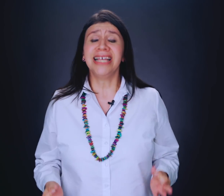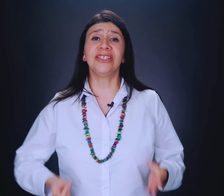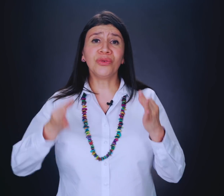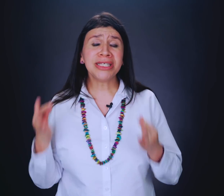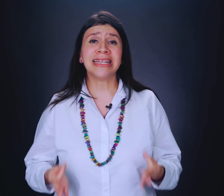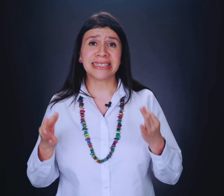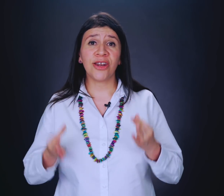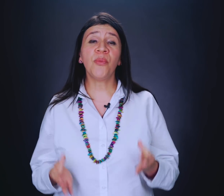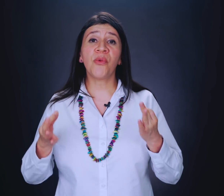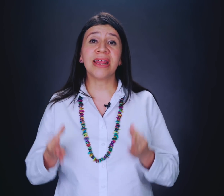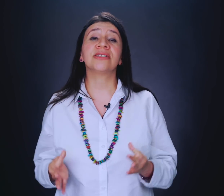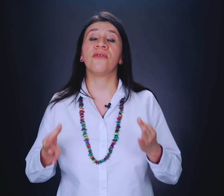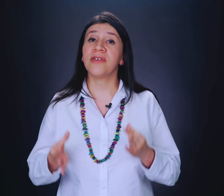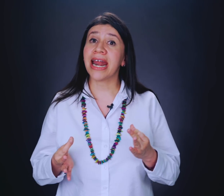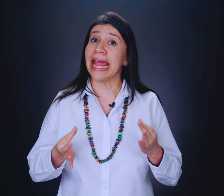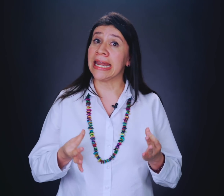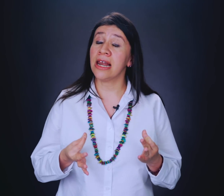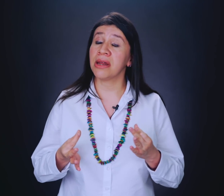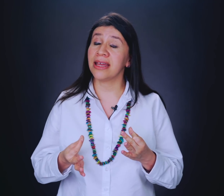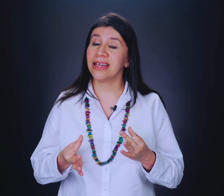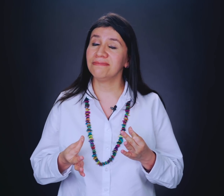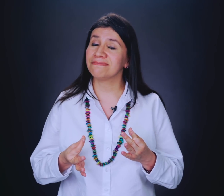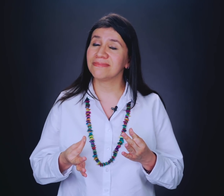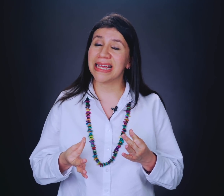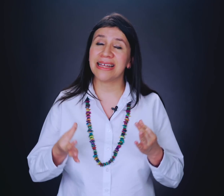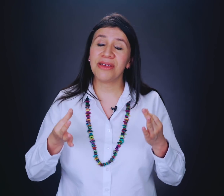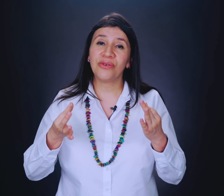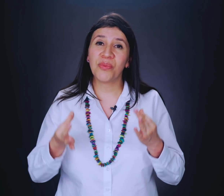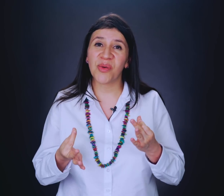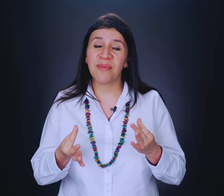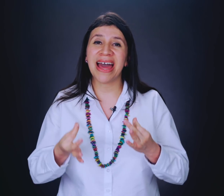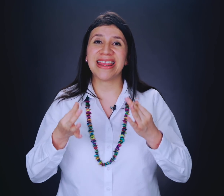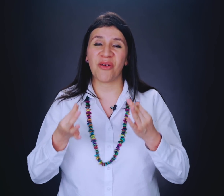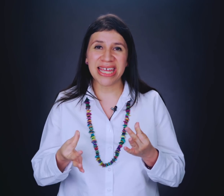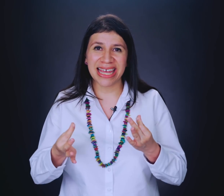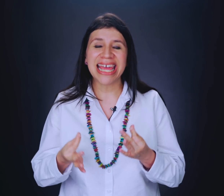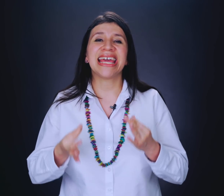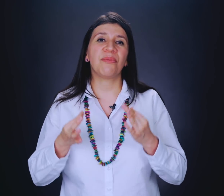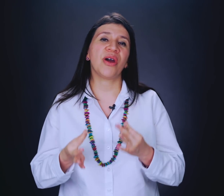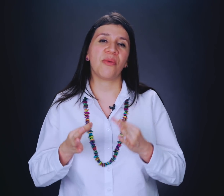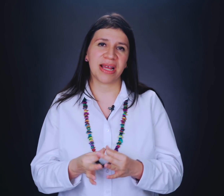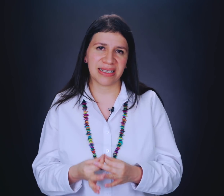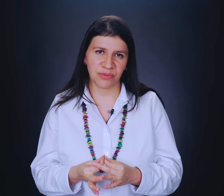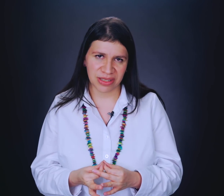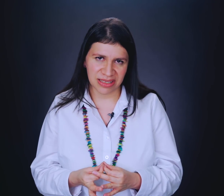Si tú sientes que no puedes confiar en él o en ella, está habiendo un problema de origen que puede complicarse muchísimo.